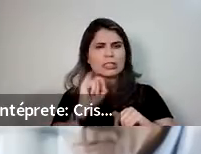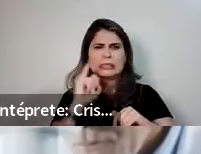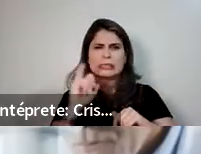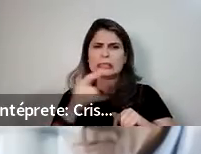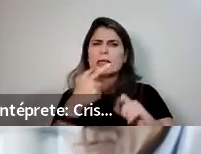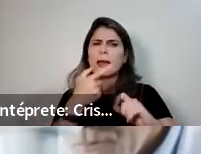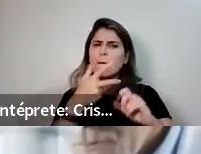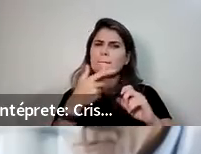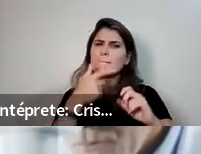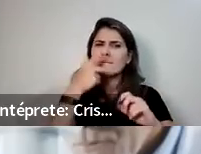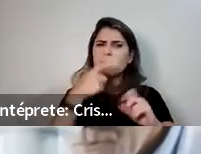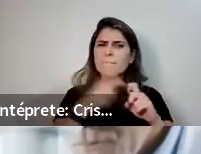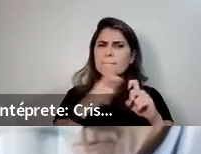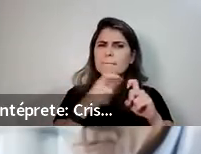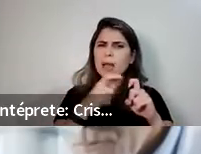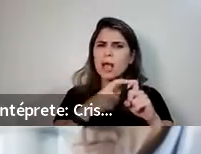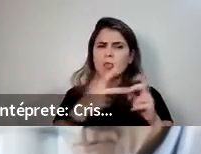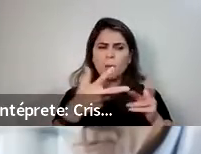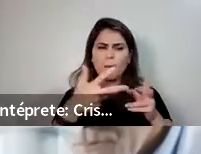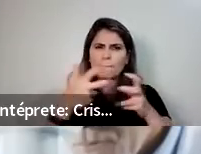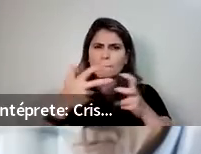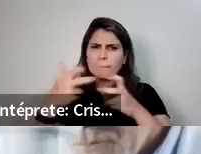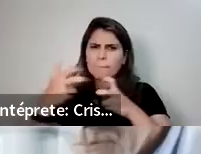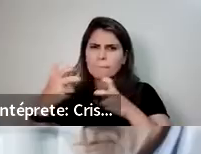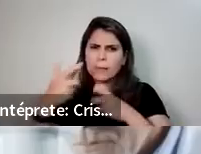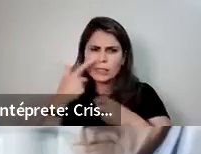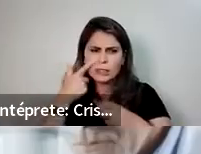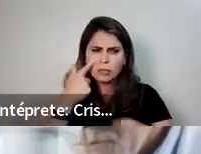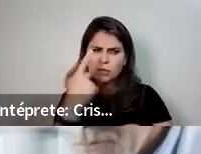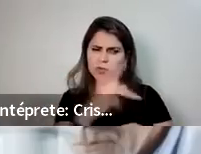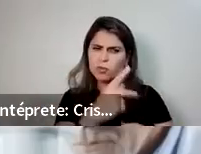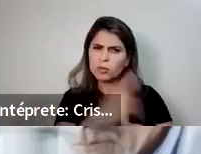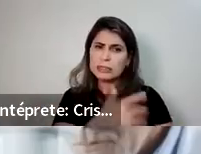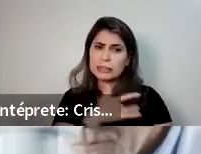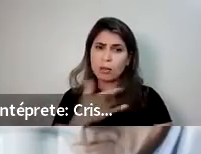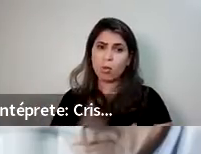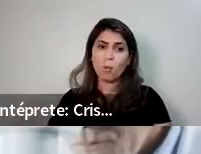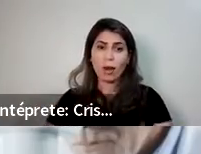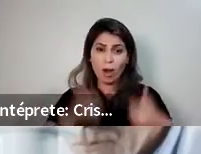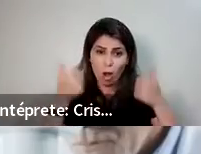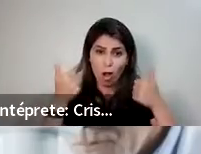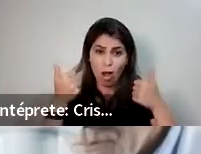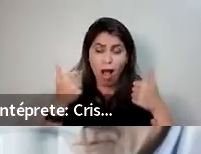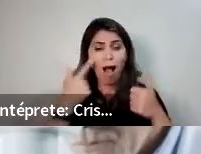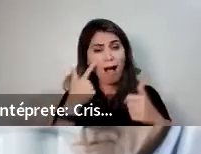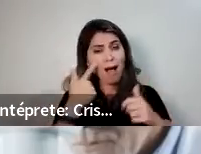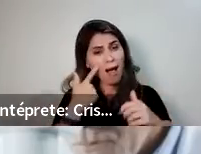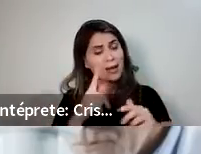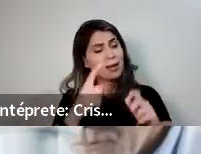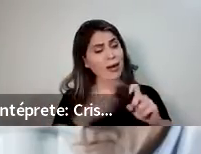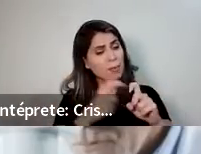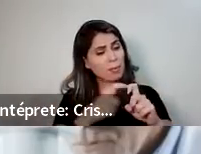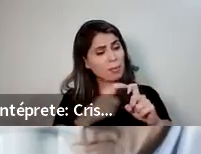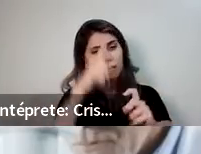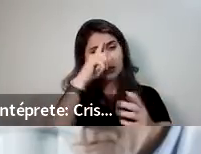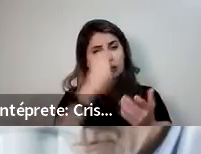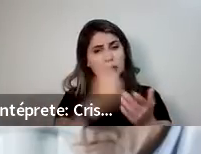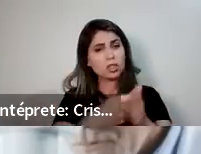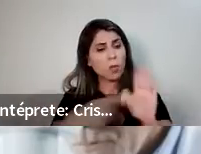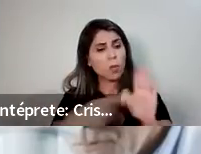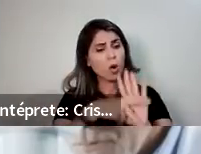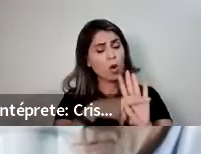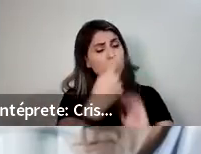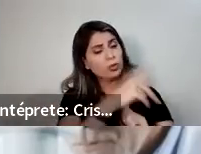bagunçar um pouquinho a mente dele. Mas é isso que vai acontecer a partir do momento que ele começa a analisar os exames.